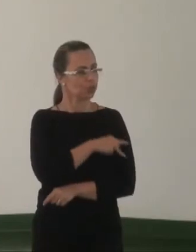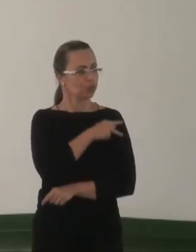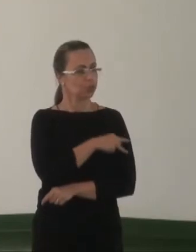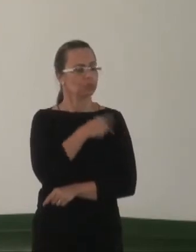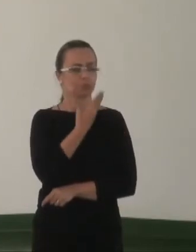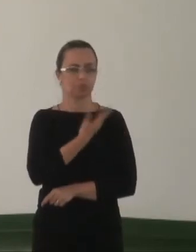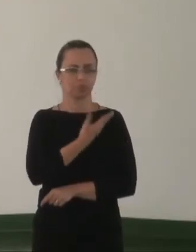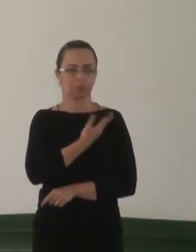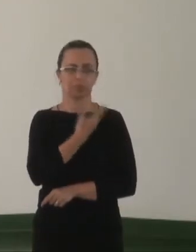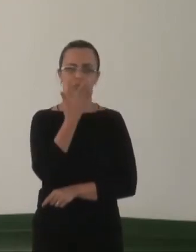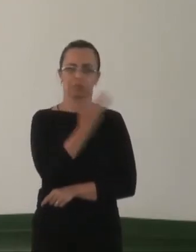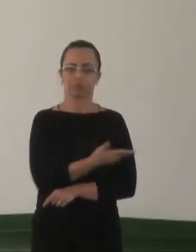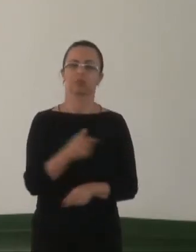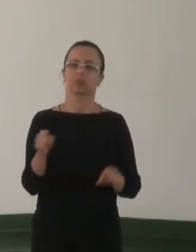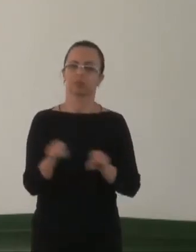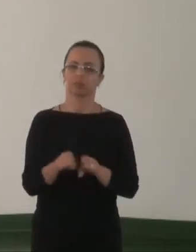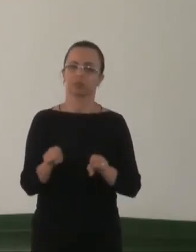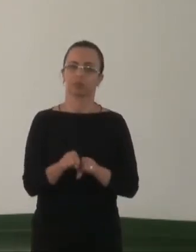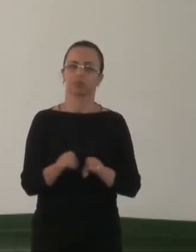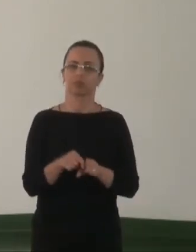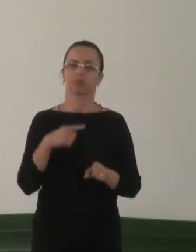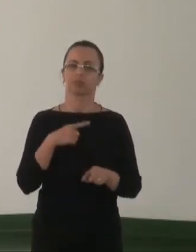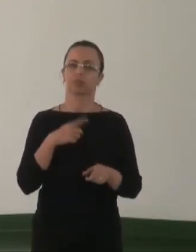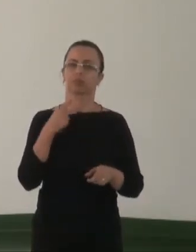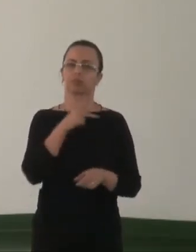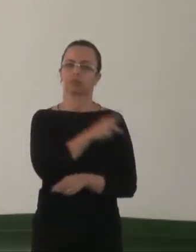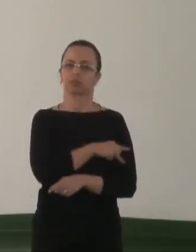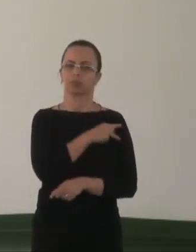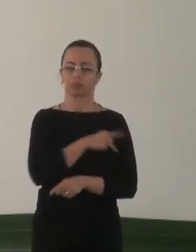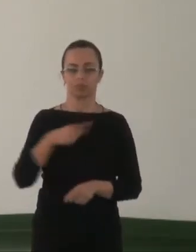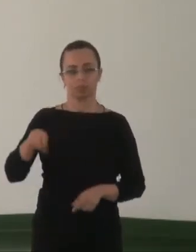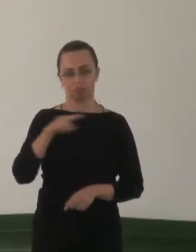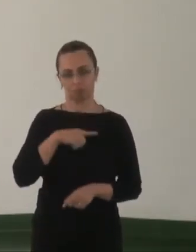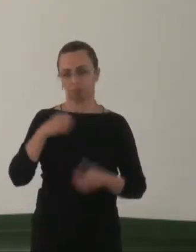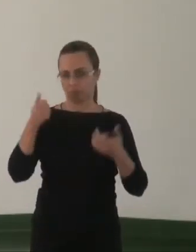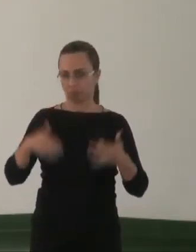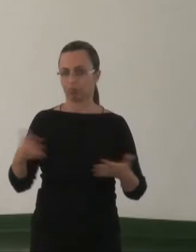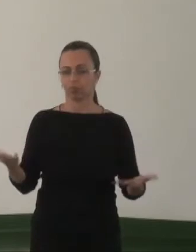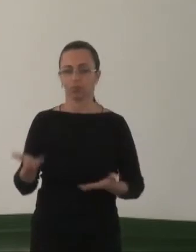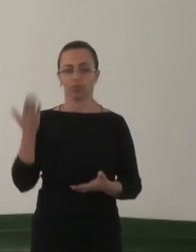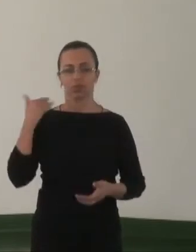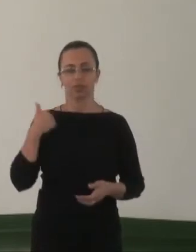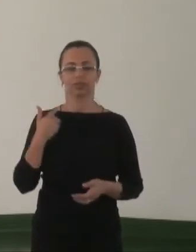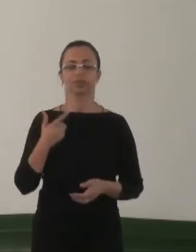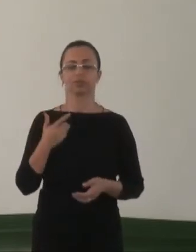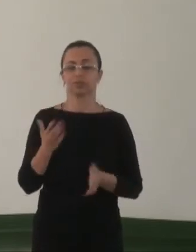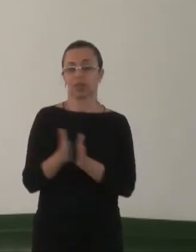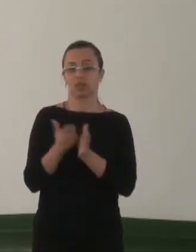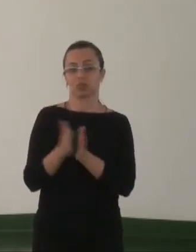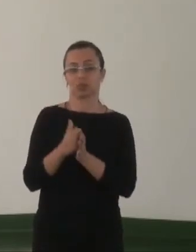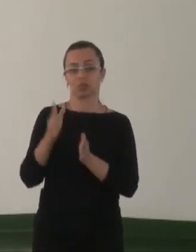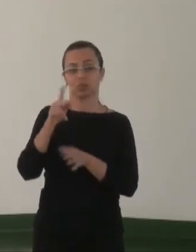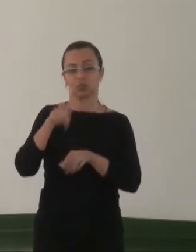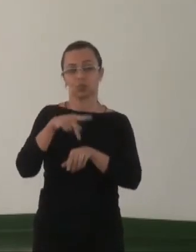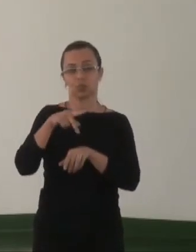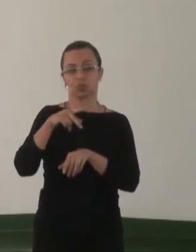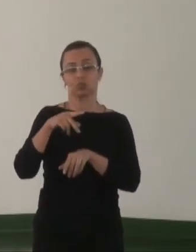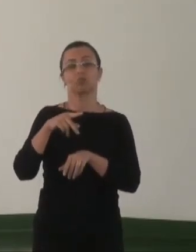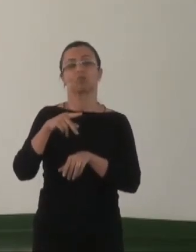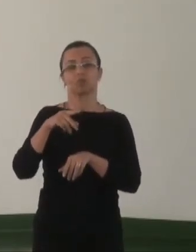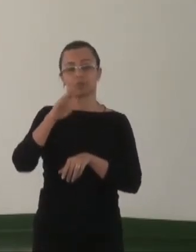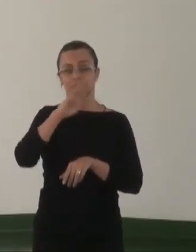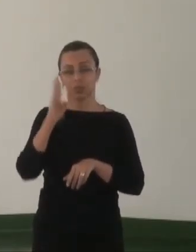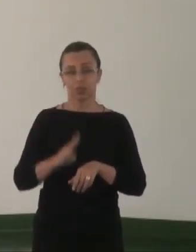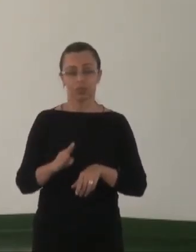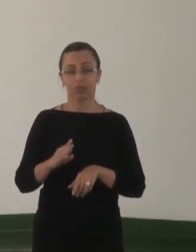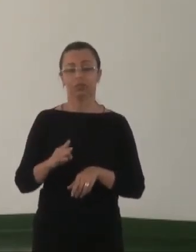que é minha amiga, e que também cuida desse caso. E o Piauí, para a gente, pode falar que era o estado mais pobre do país, mas é o mais rico em política